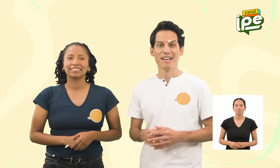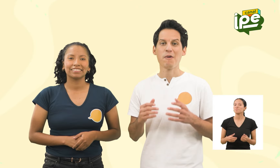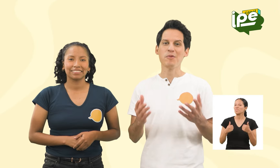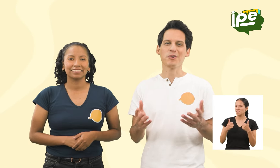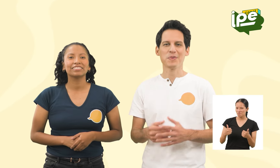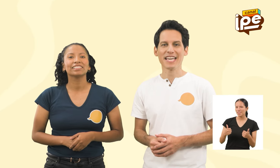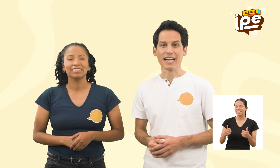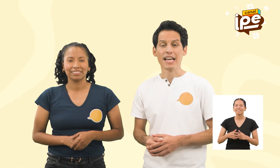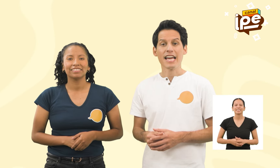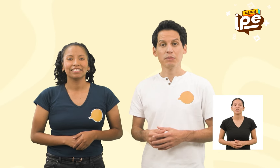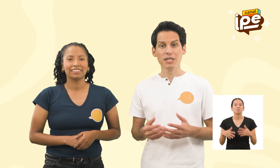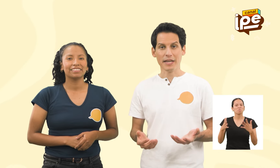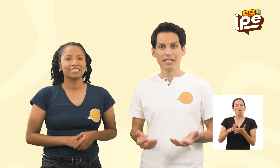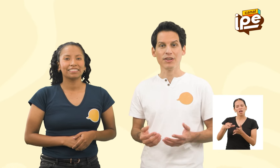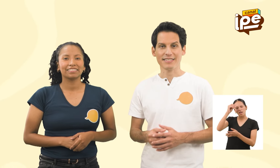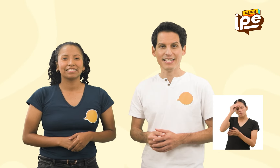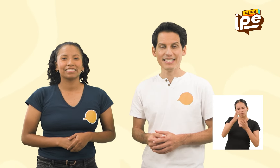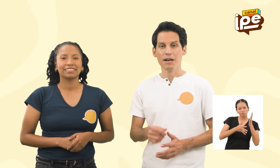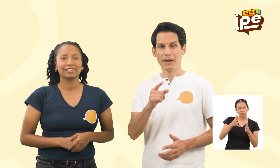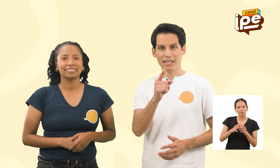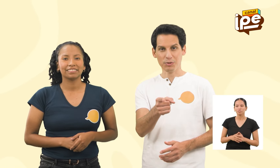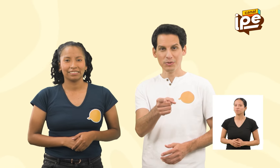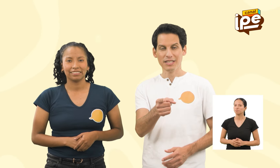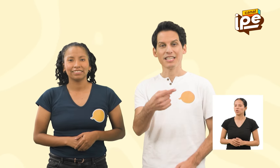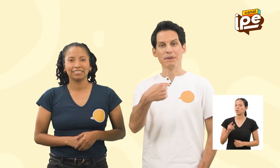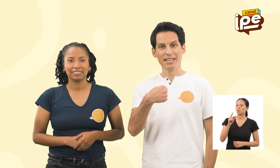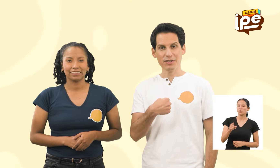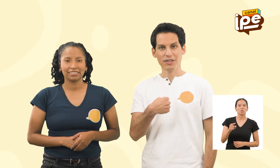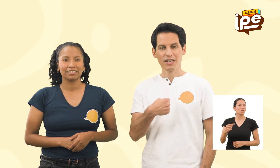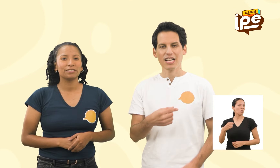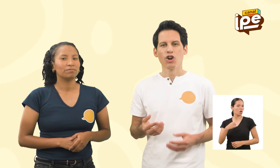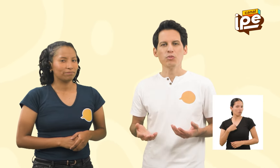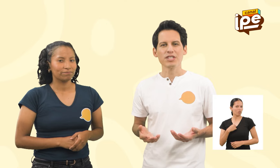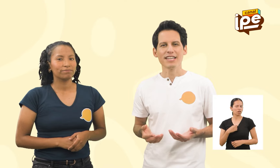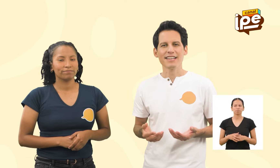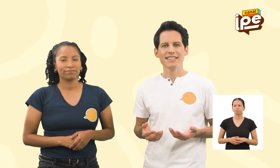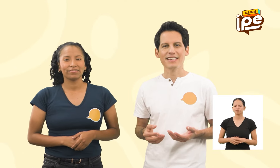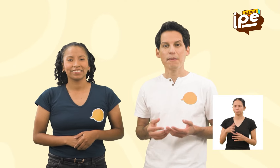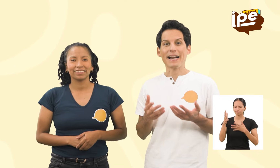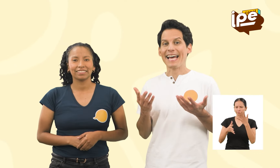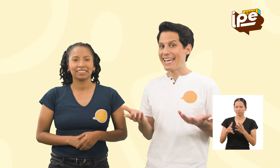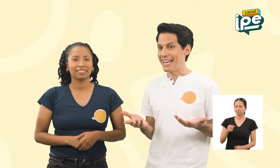Muy bien. Hemos aprendido las señas para tú y para yo. ¿Cómo sería la seña para él?